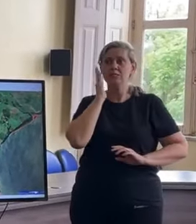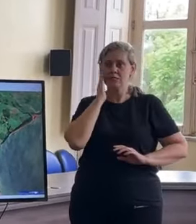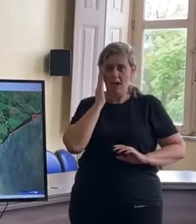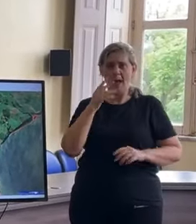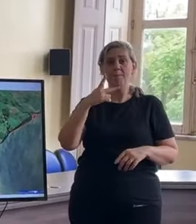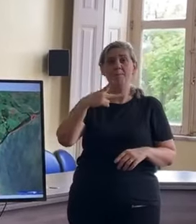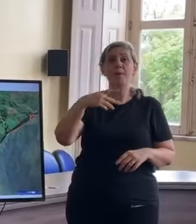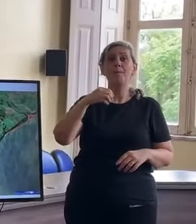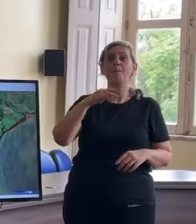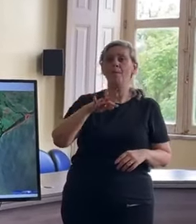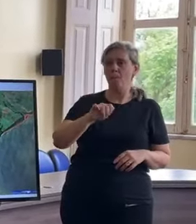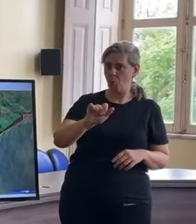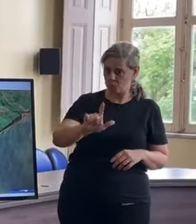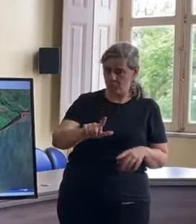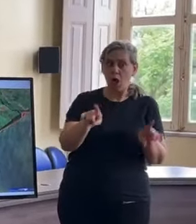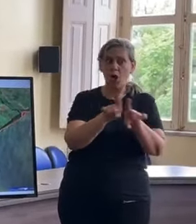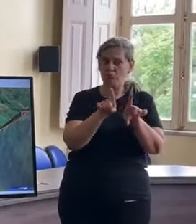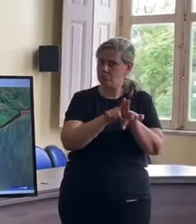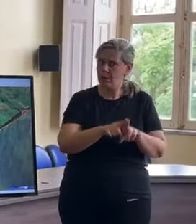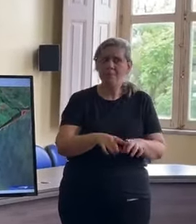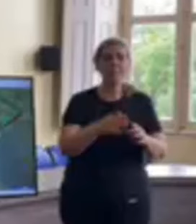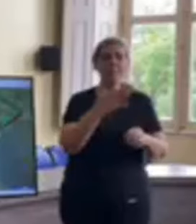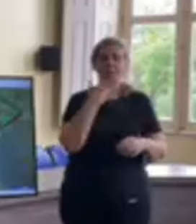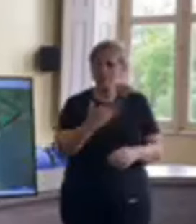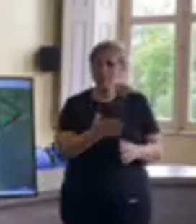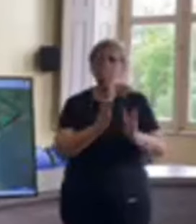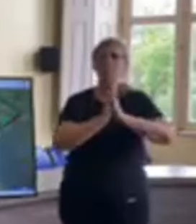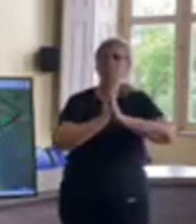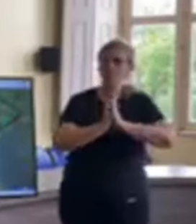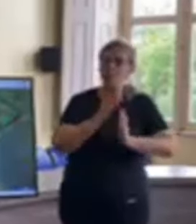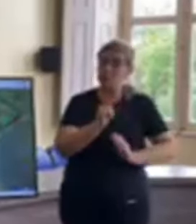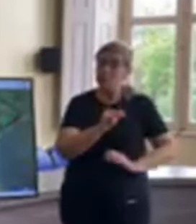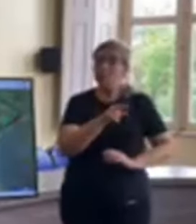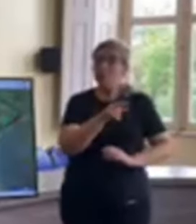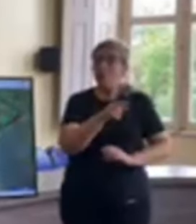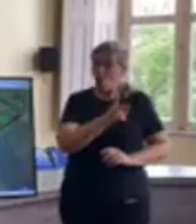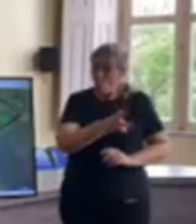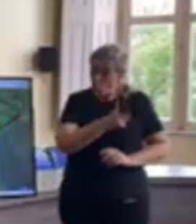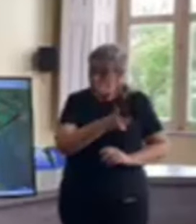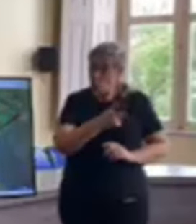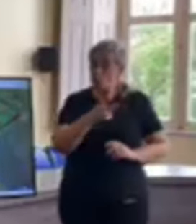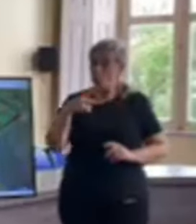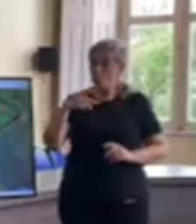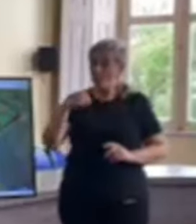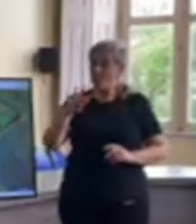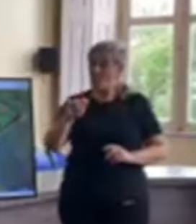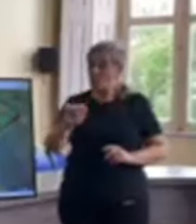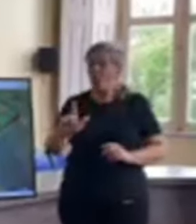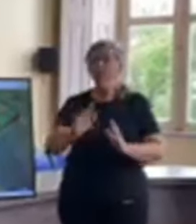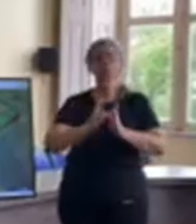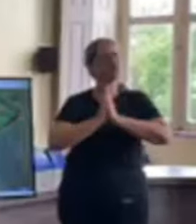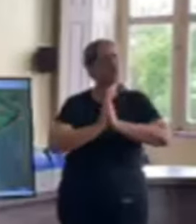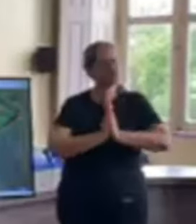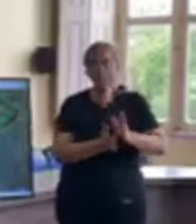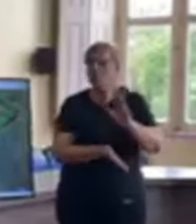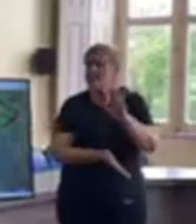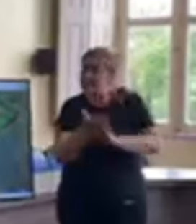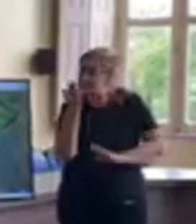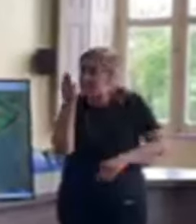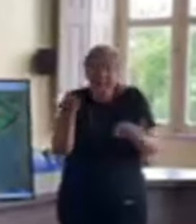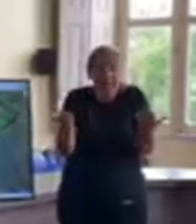retirou as pessoas do Pontal, se tem alguém ainda no Pontal, algum resistente, que, por favor, saia